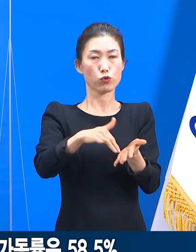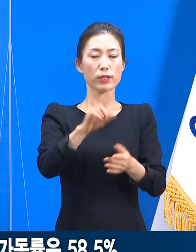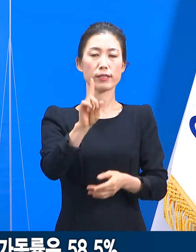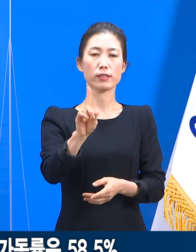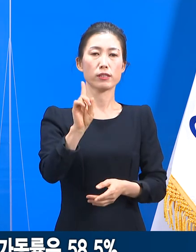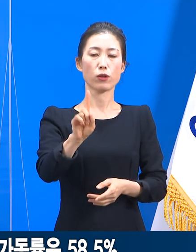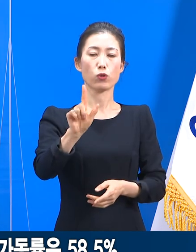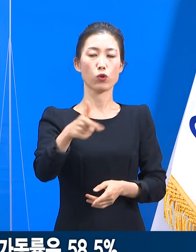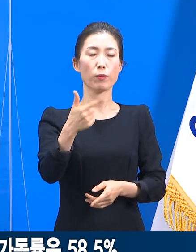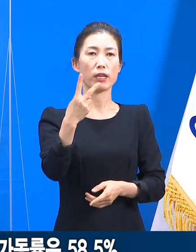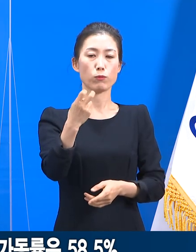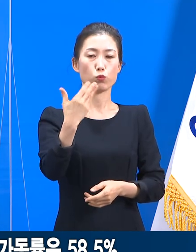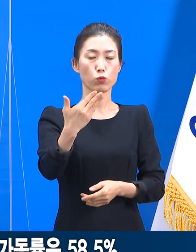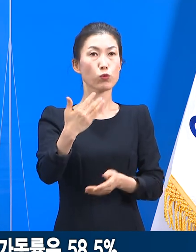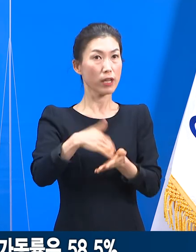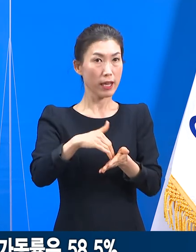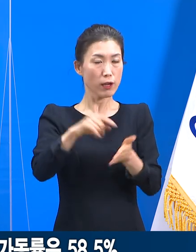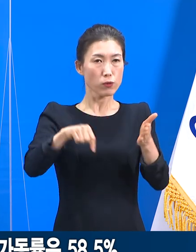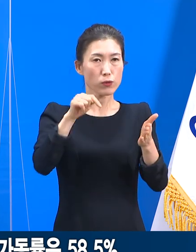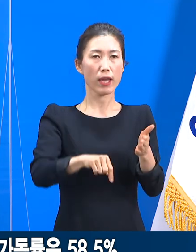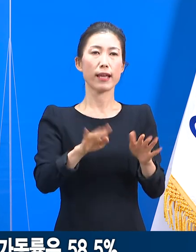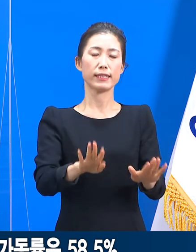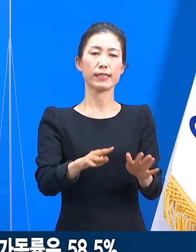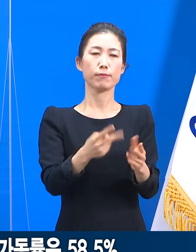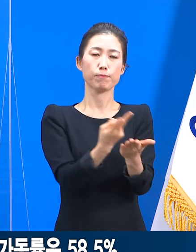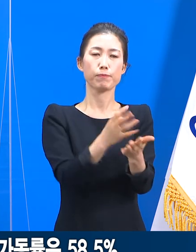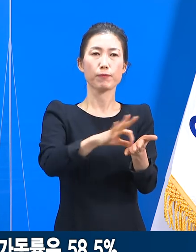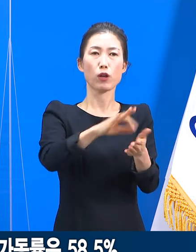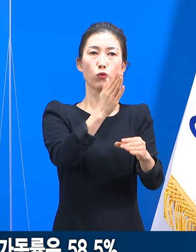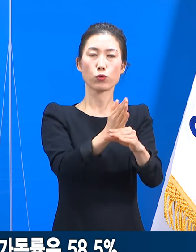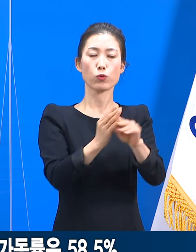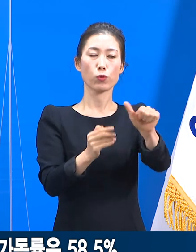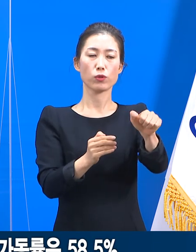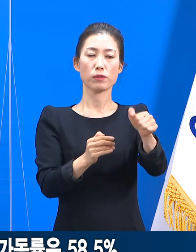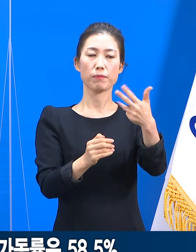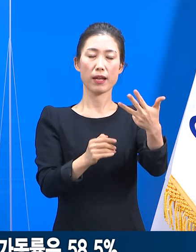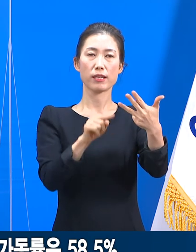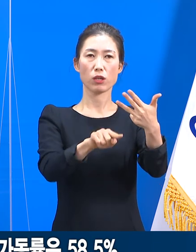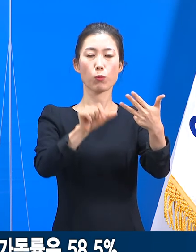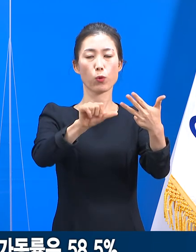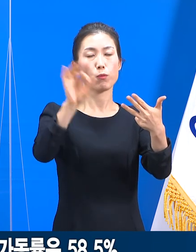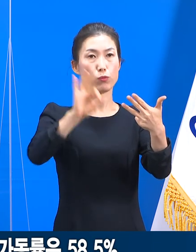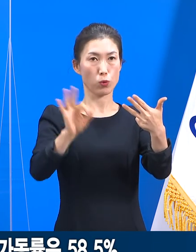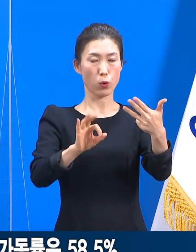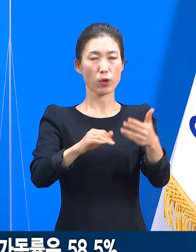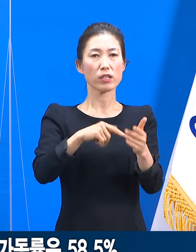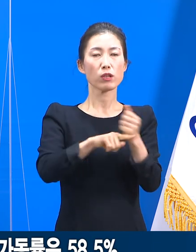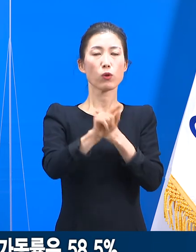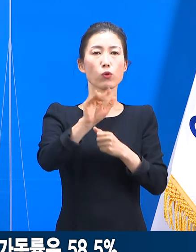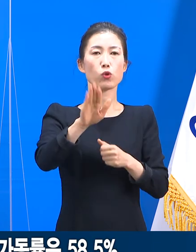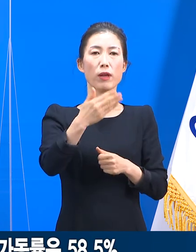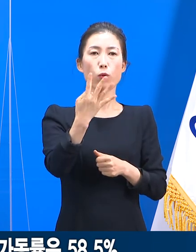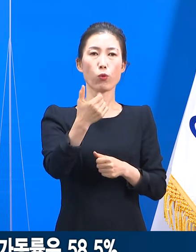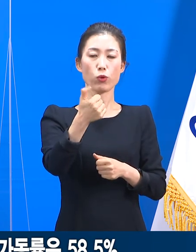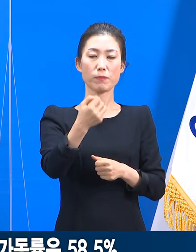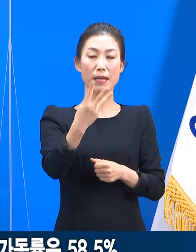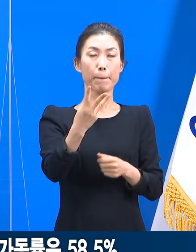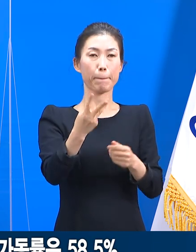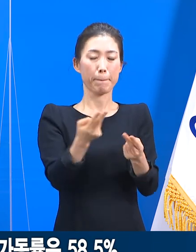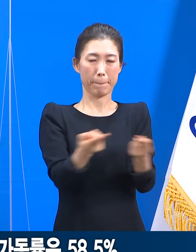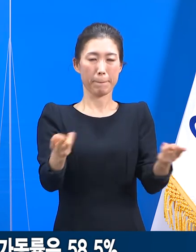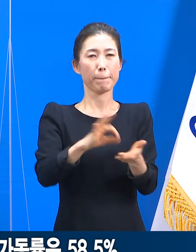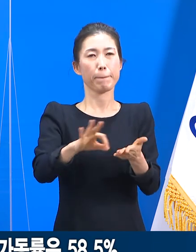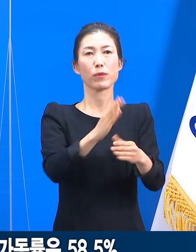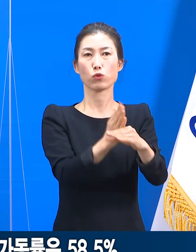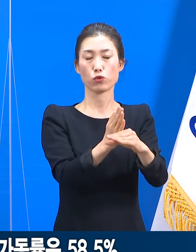1629개입니다. 현재 병상 가동률은 58.5%로 953개 병상을 사용하고 있습니다.